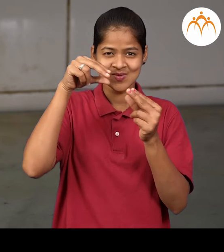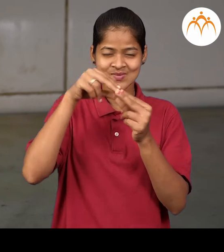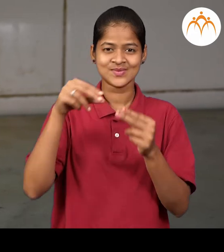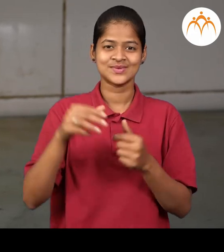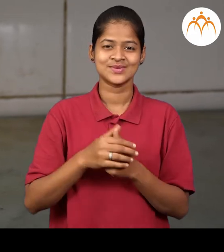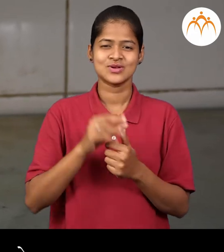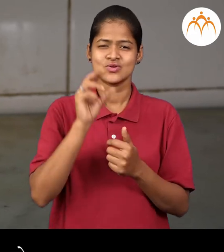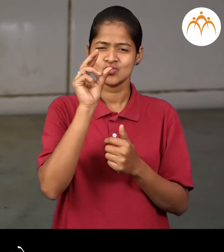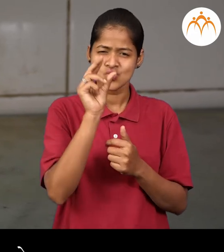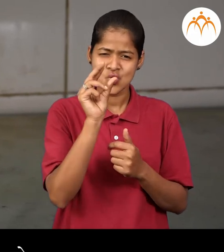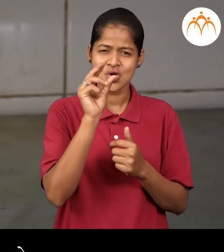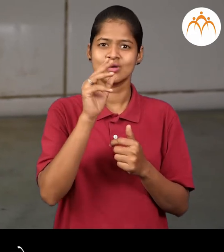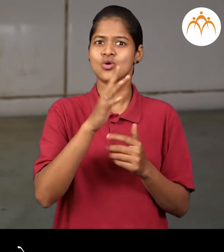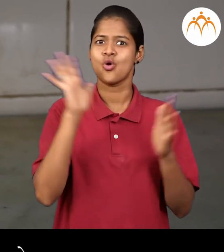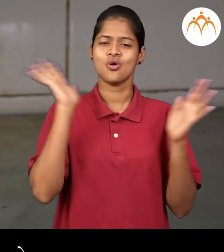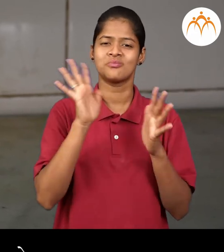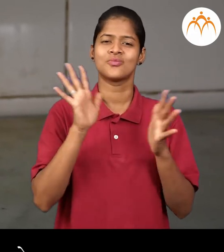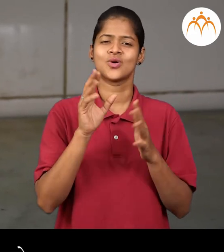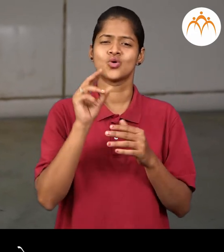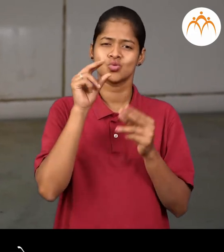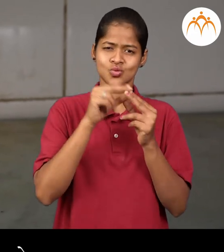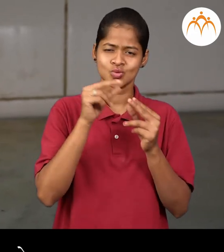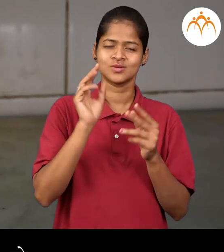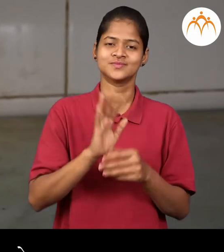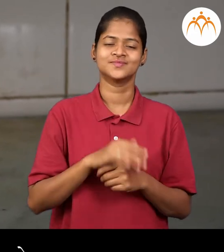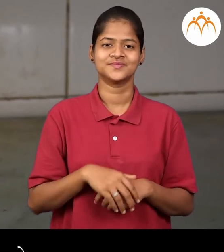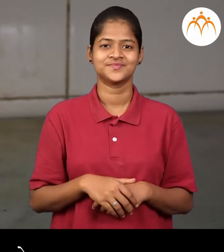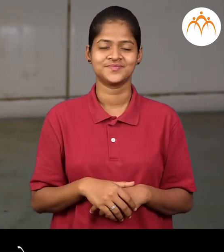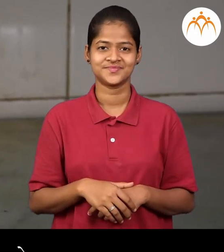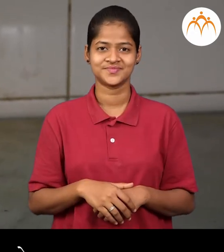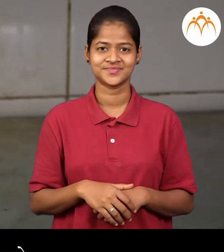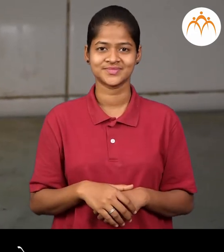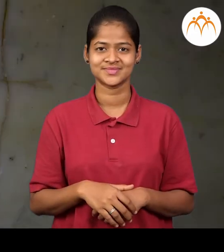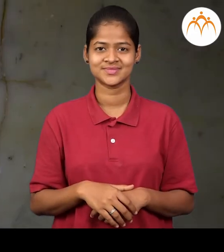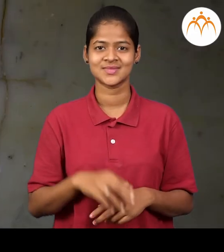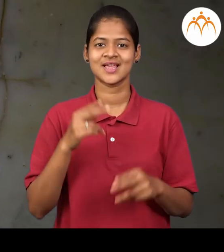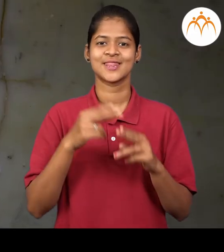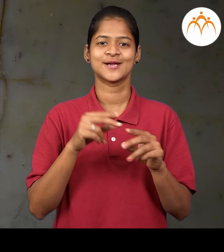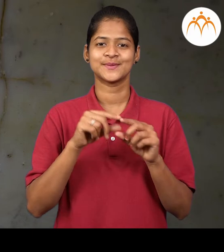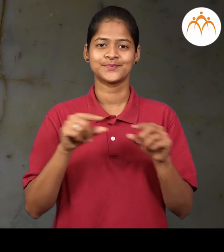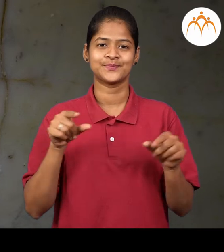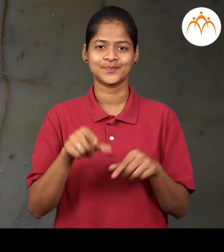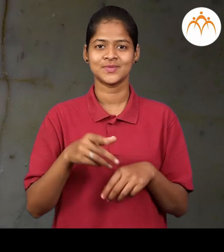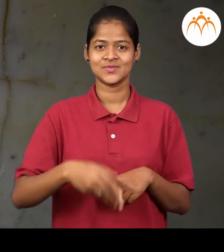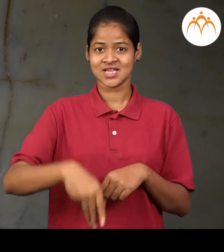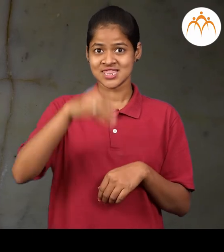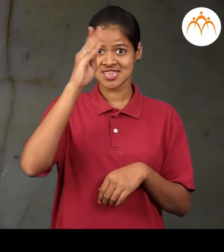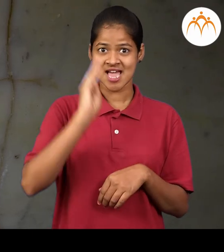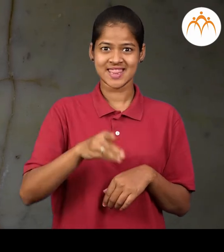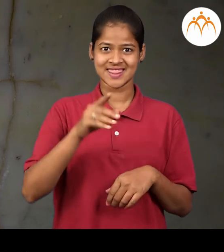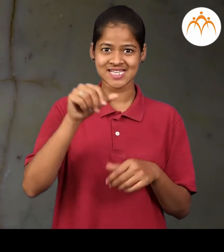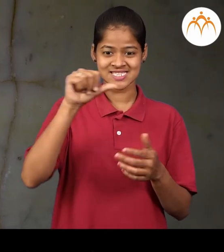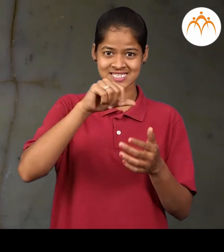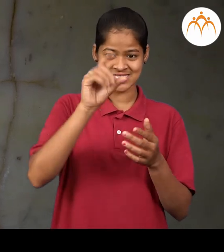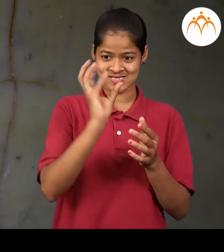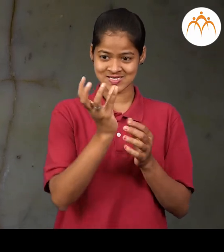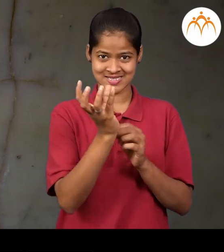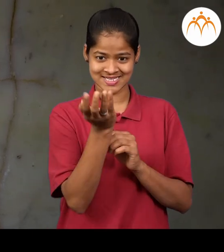डबी छोटी असते डाव अम्टी वाढणया